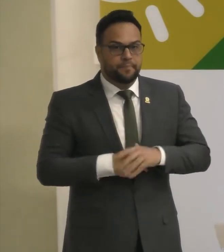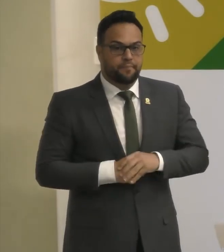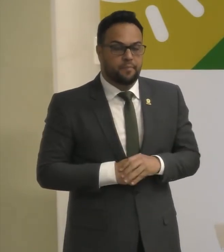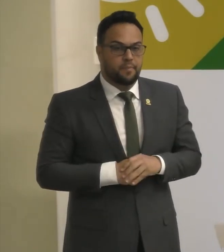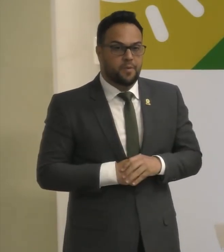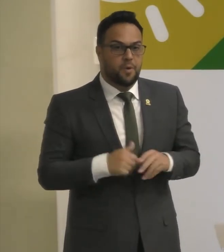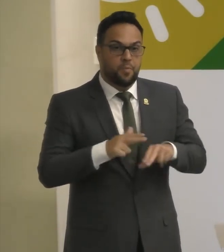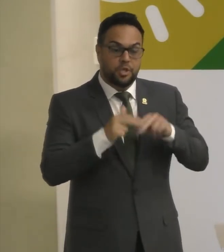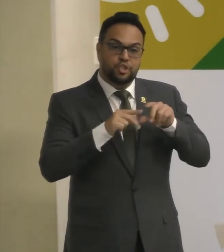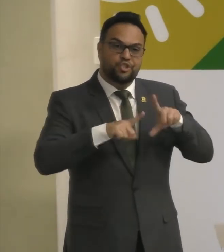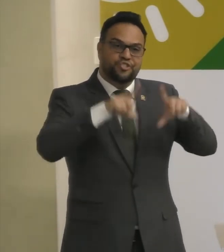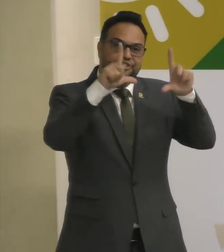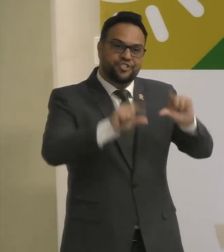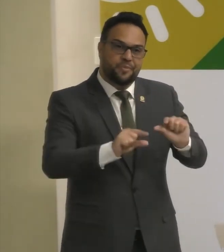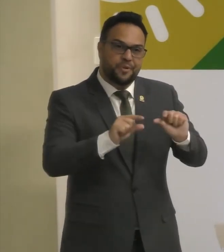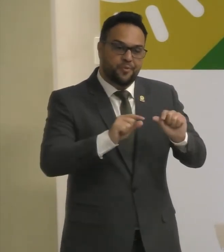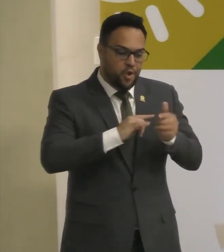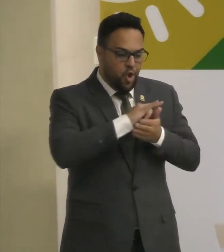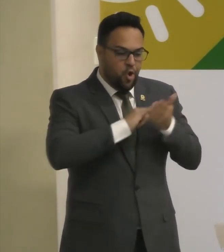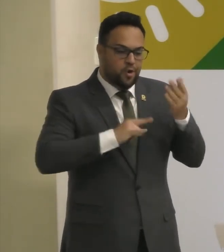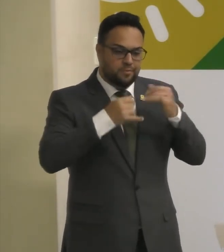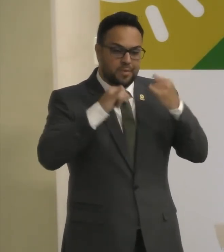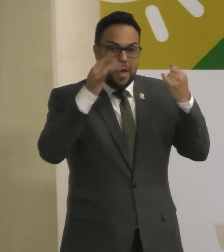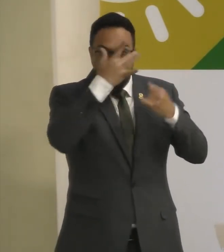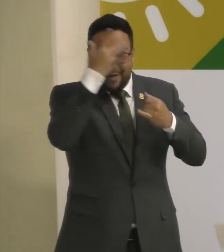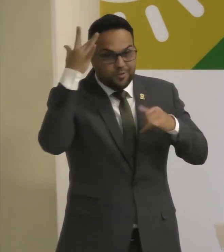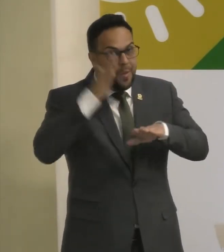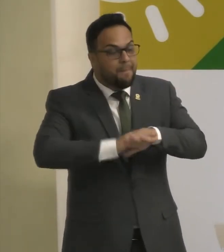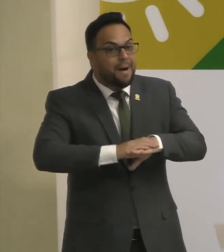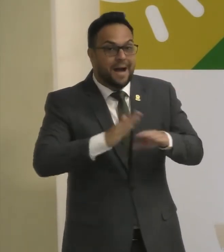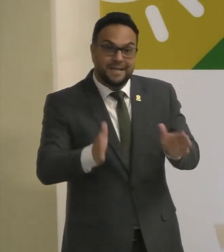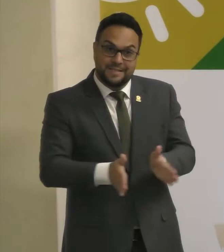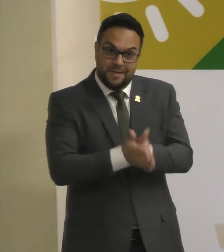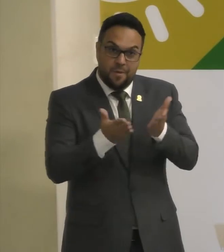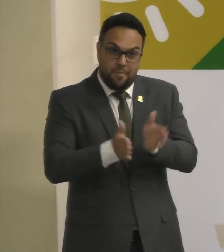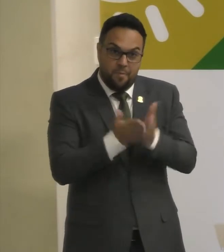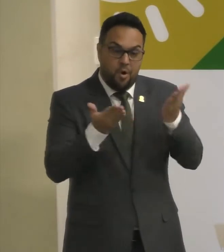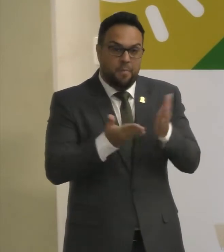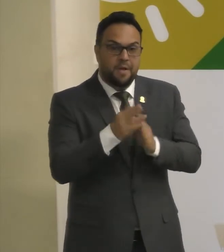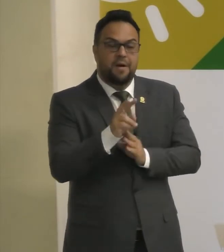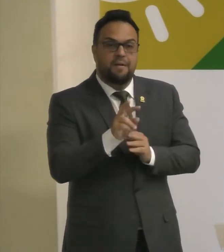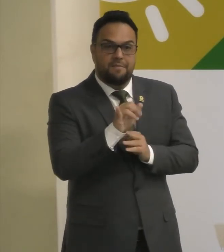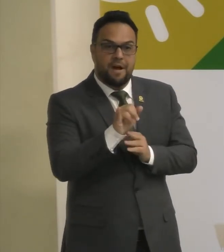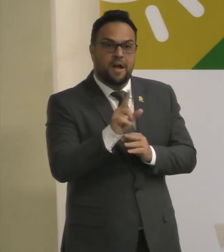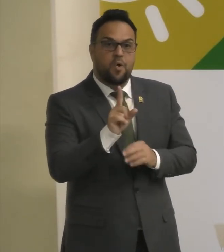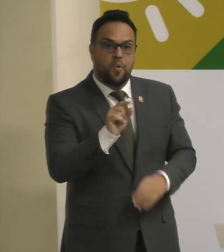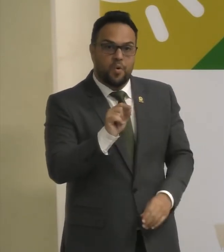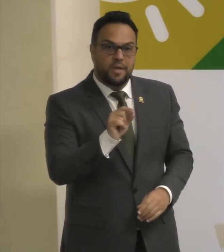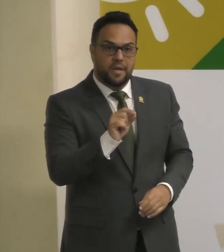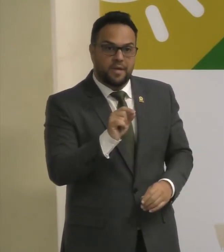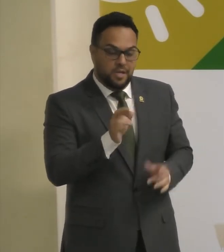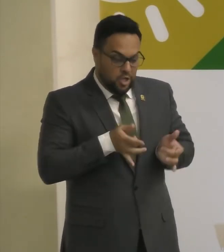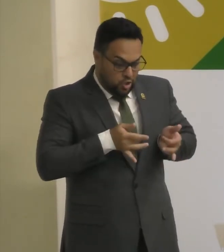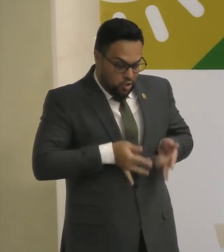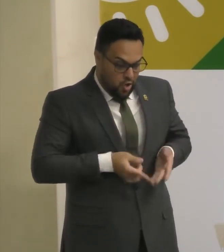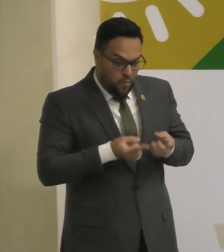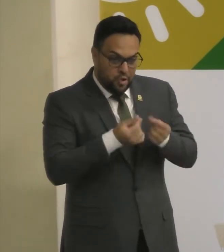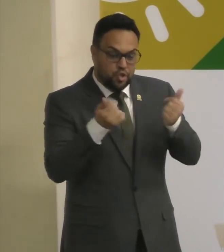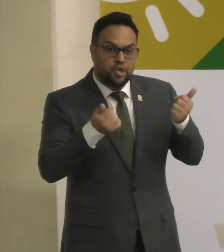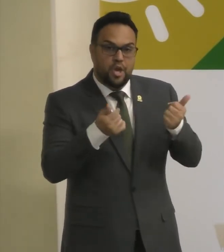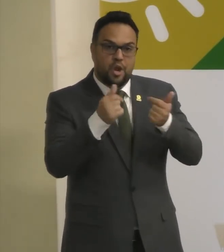Ao diminuir Essa conta de luz Dos mais pobres Estaremos Diretamente Injetando recursos Na economia